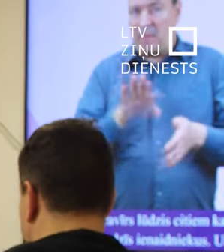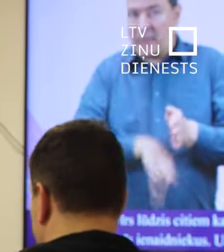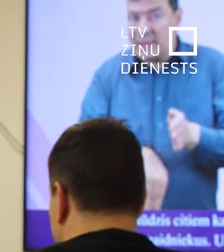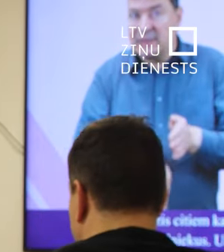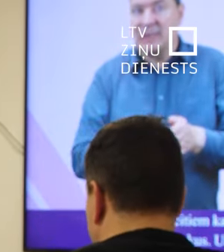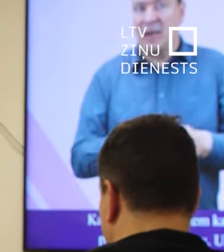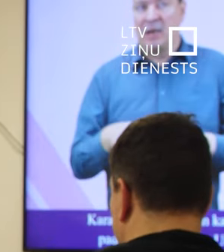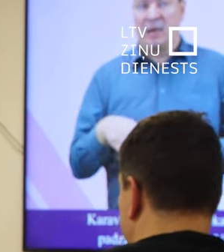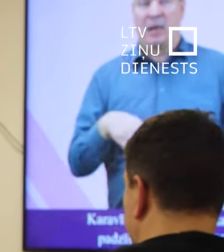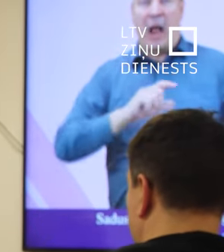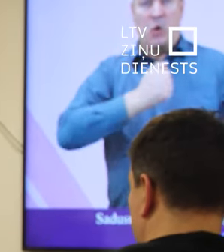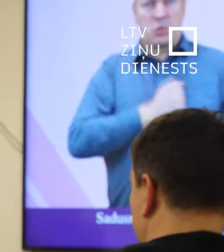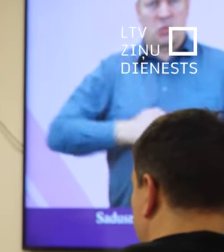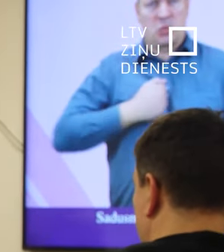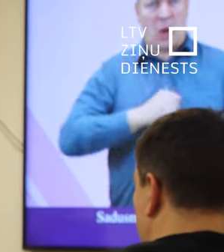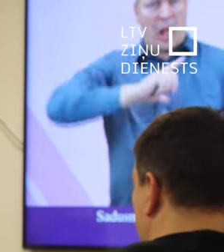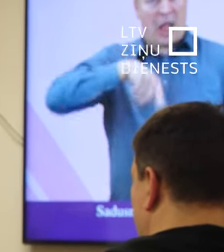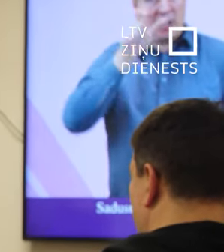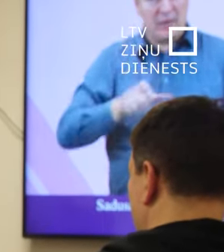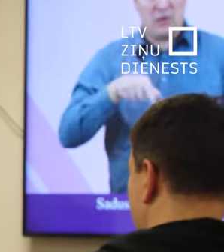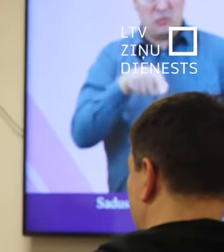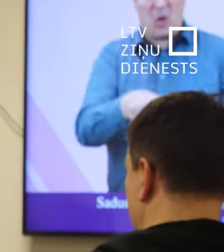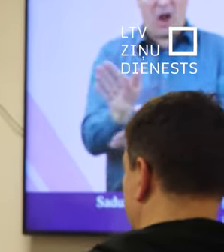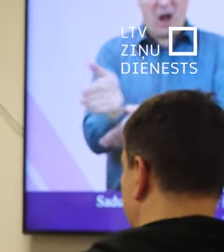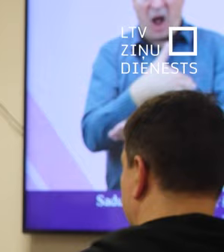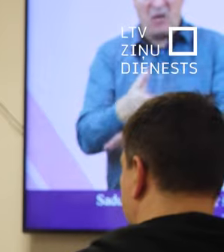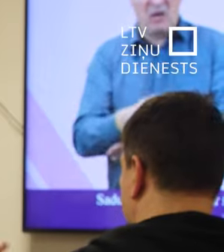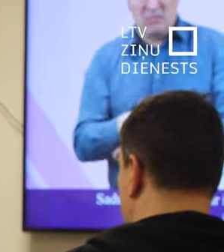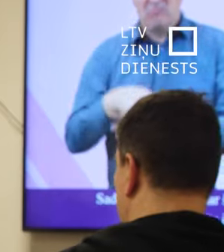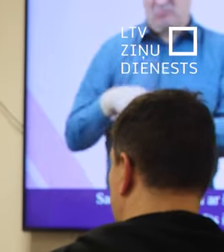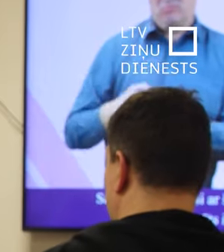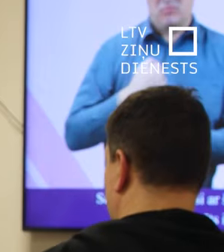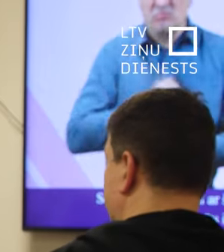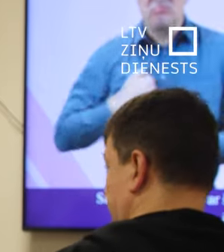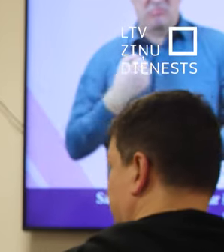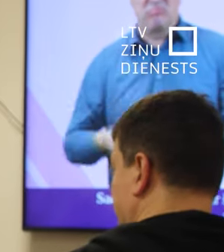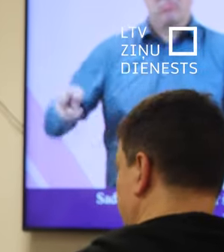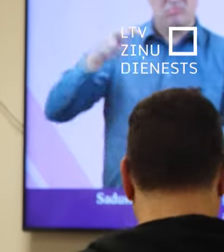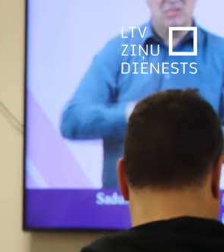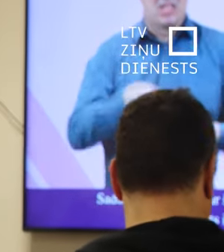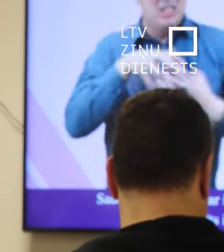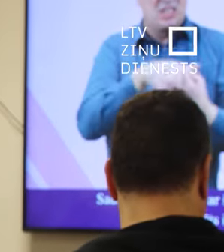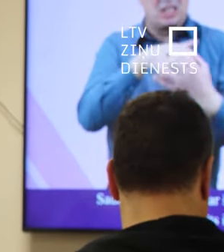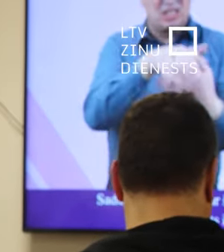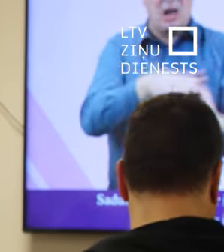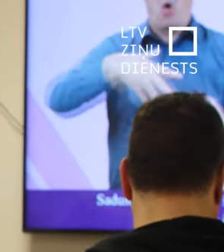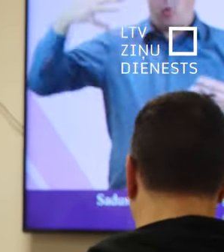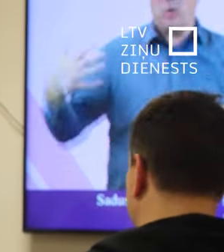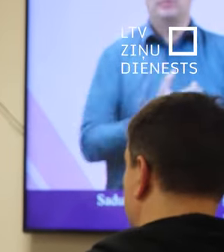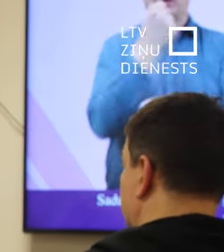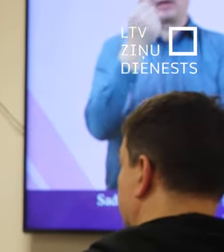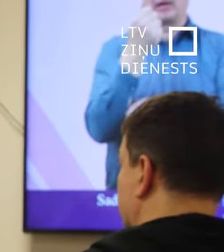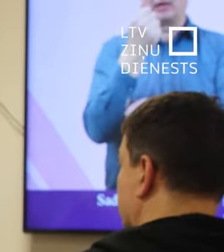Noteikti nedzirdīgajam bērniem tas būtu īpaši vērtīgi šādas veida grāmatiņas un mācīties pasakas,